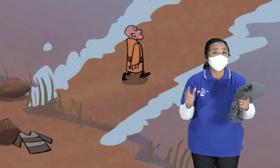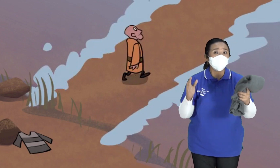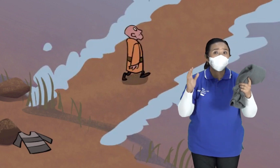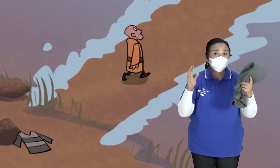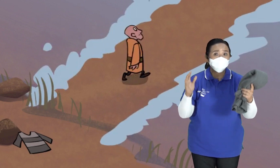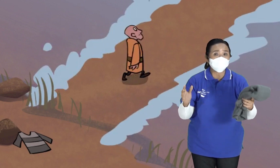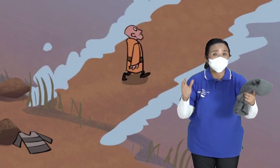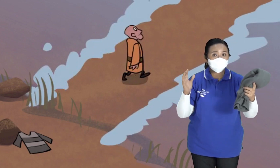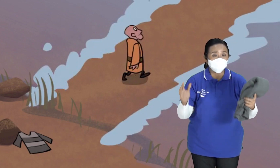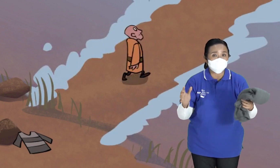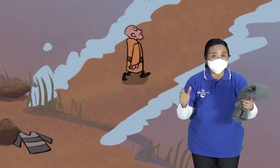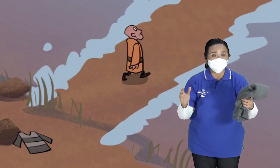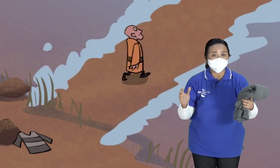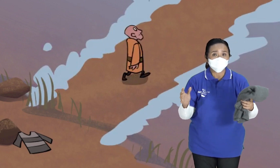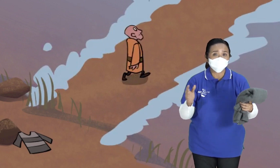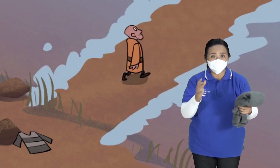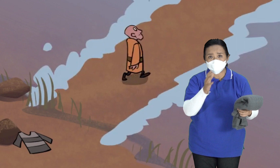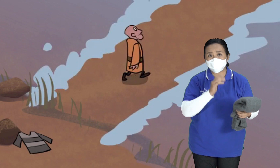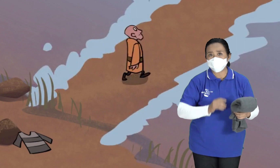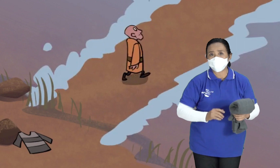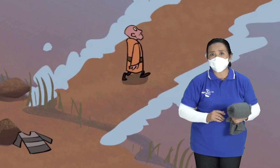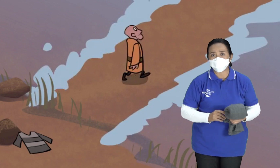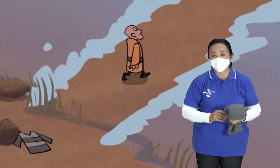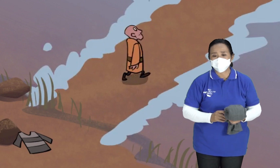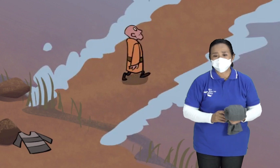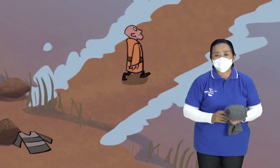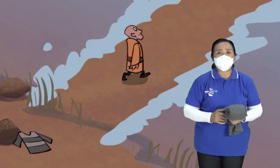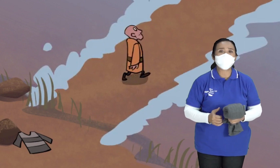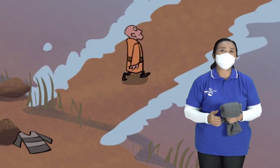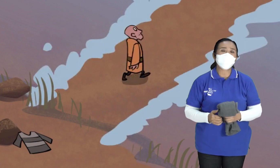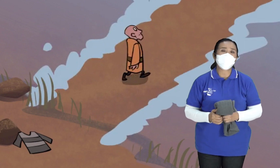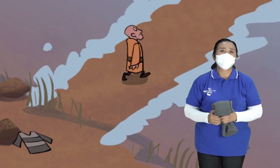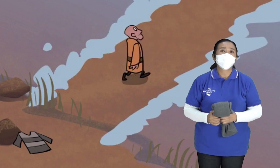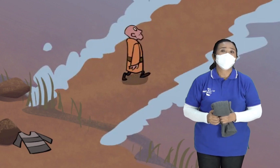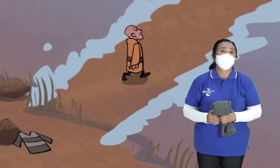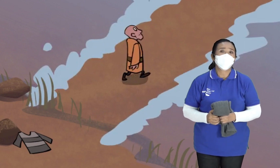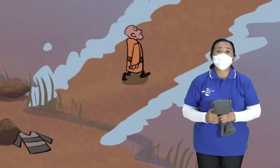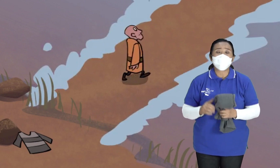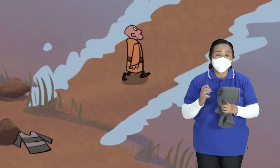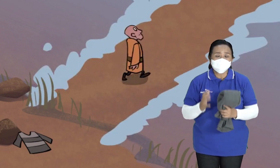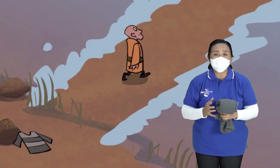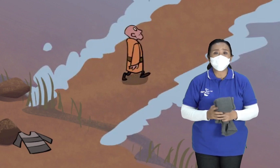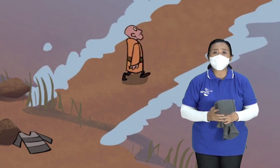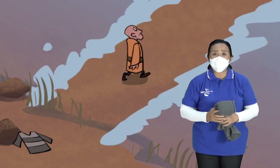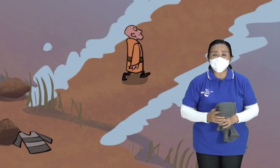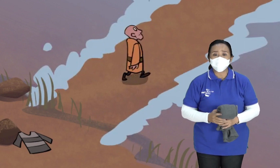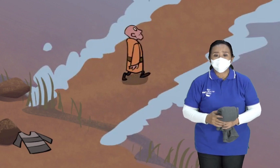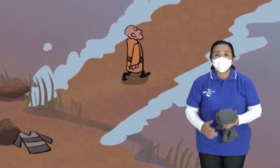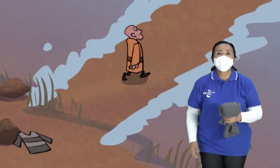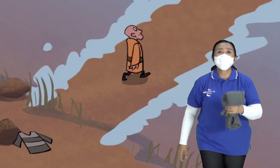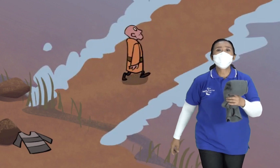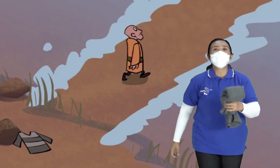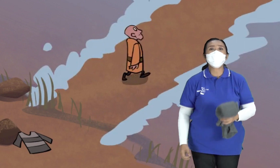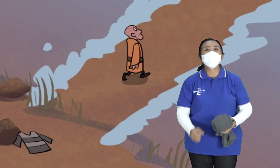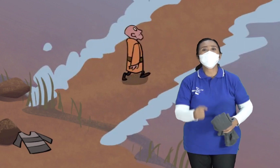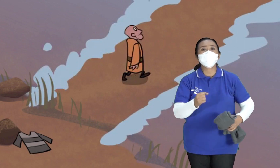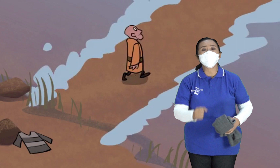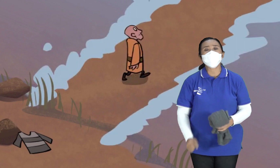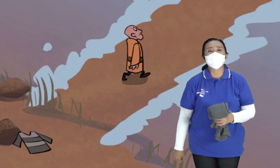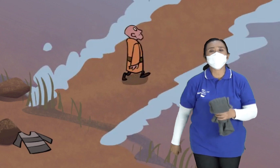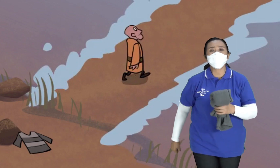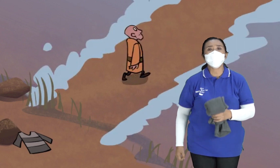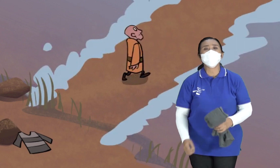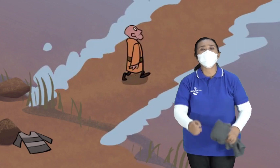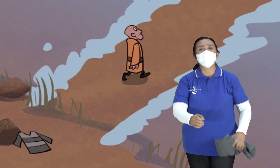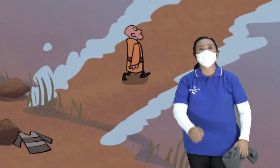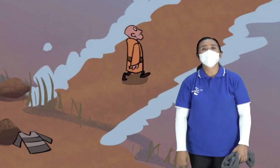adalah Sebenarnya diberlakukan oleh Tuhan Untuk Nabi Elisa Akhirnya Elisa bisa Berjalan di